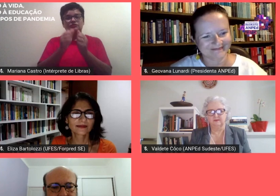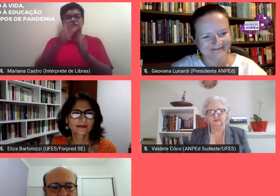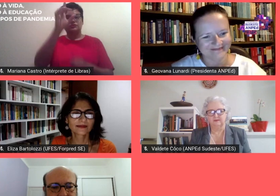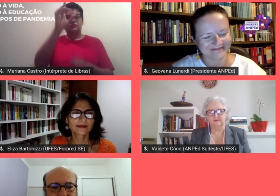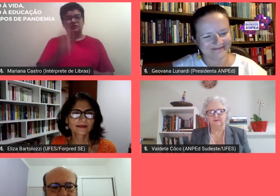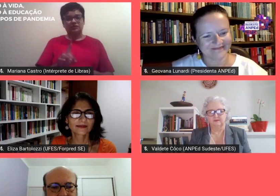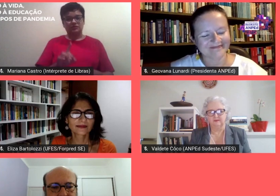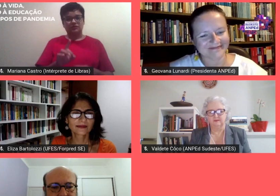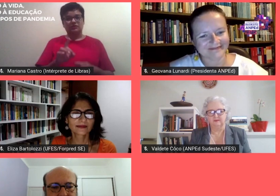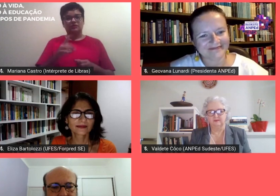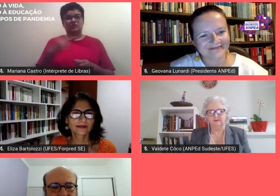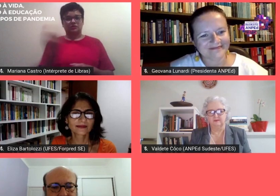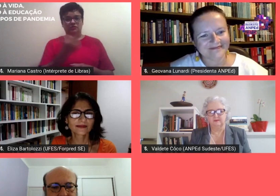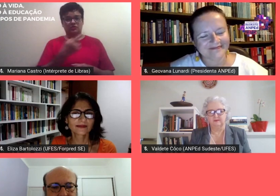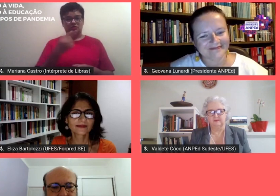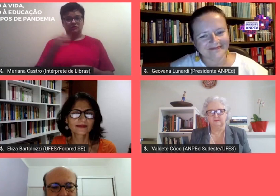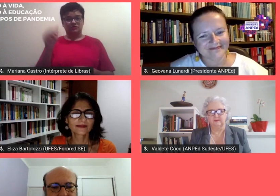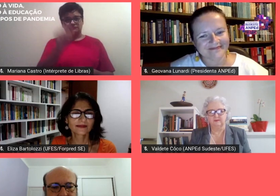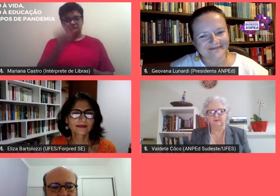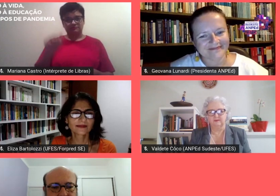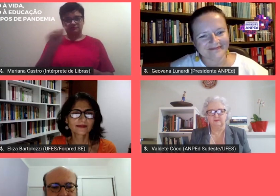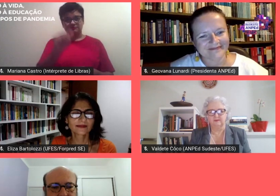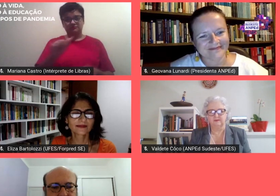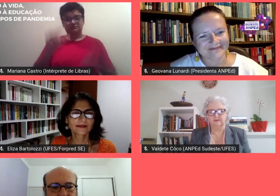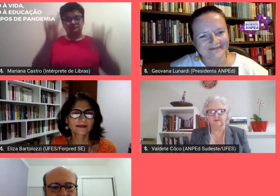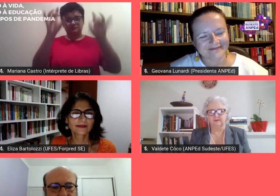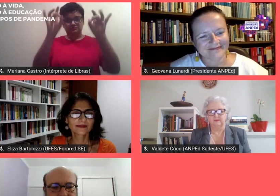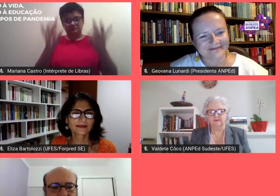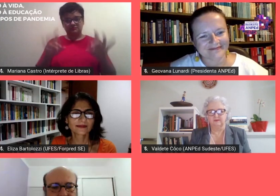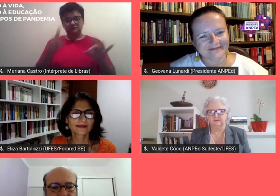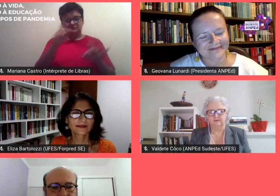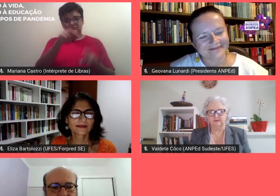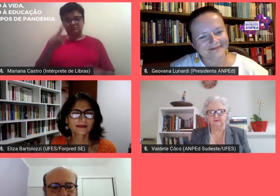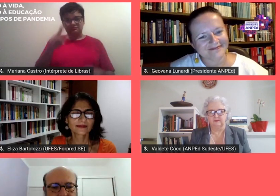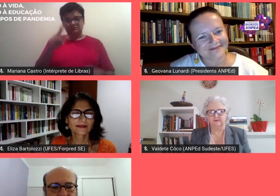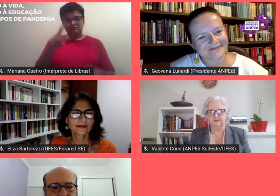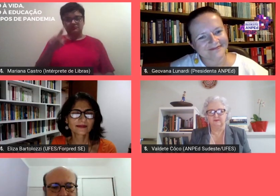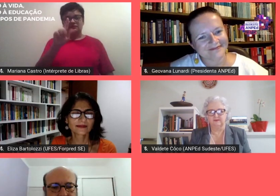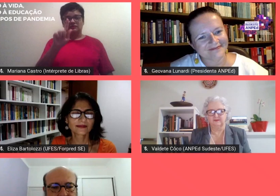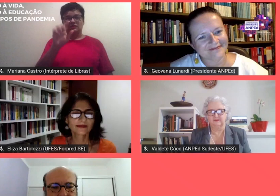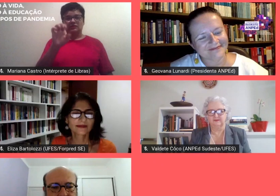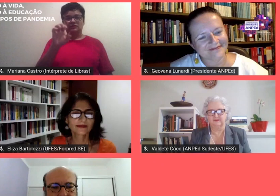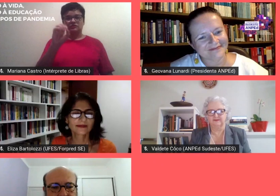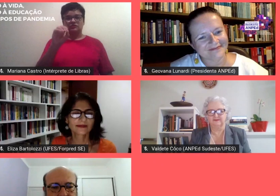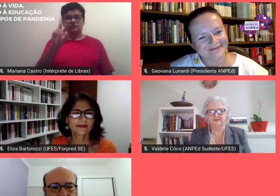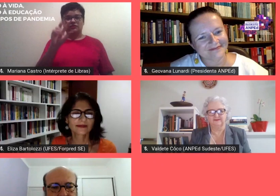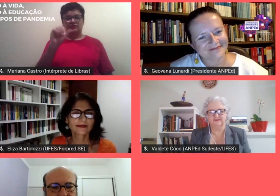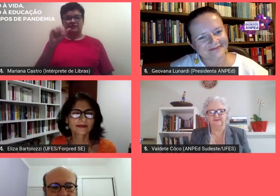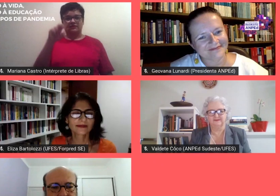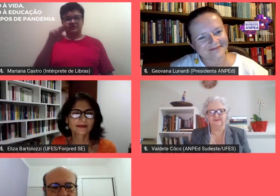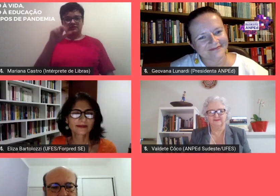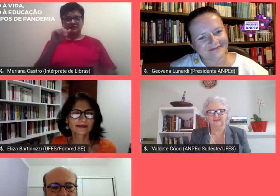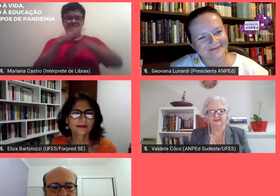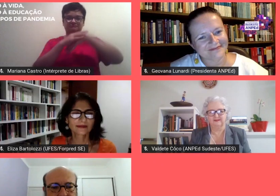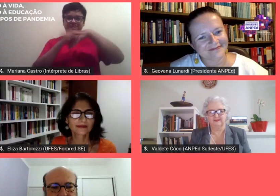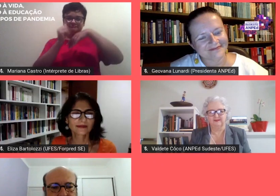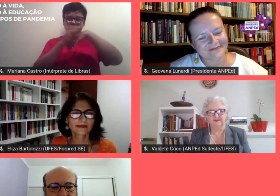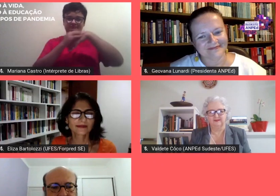associação em especial da professora Giovana Lunardi nossa querida presidenta